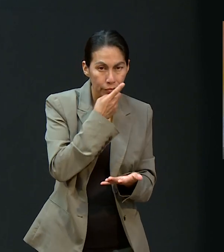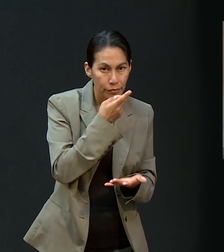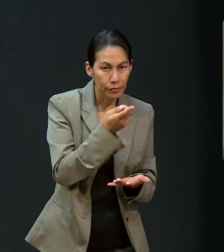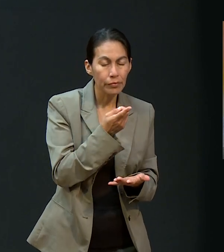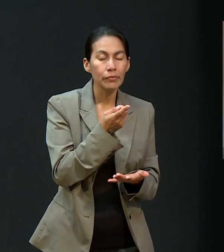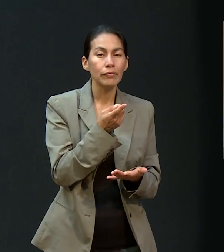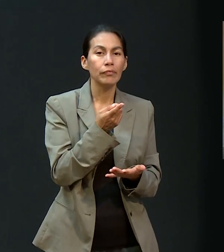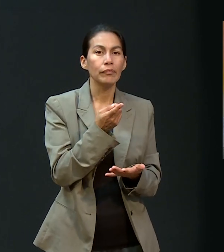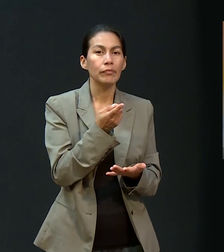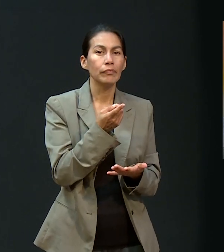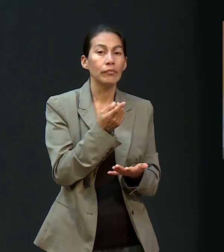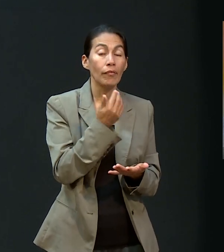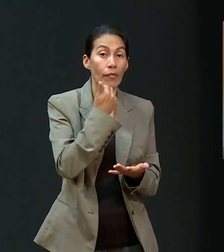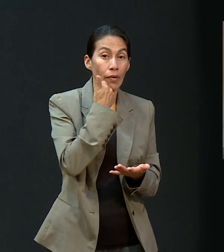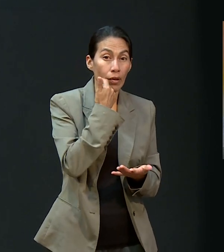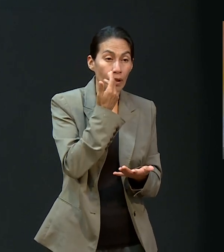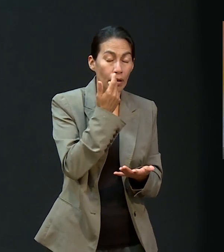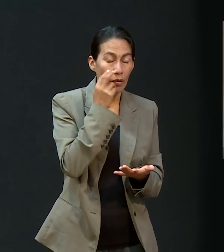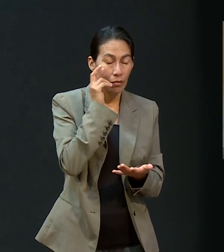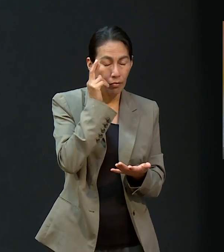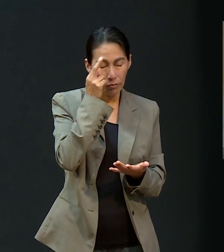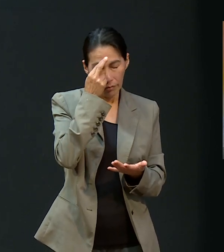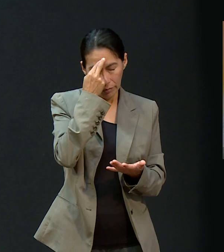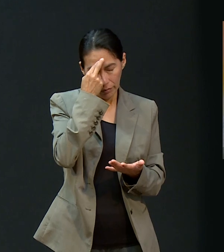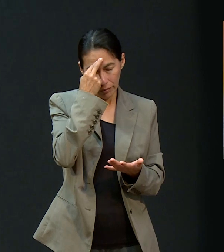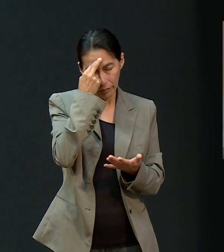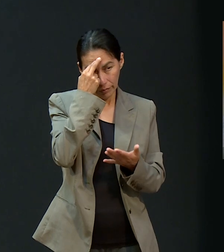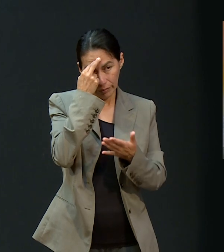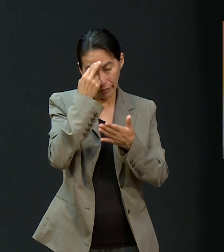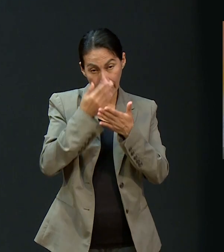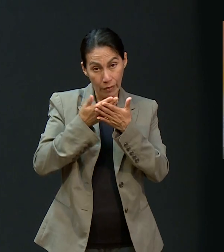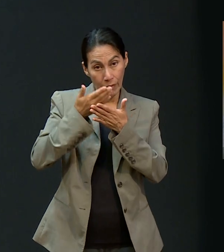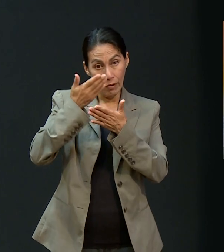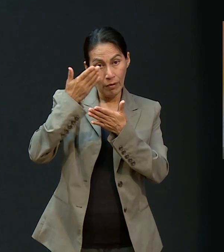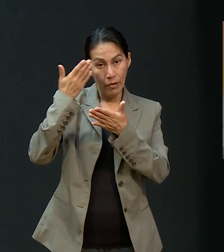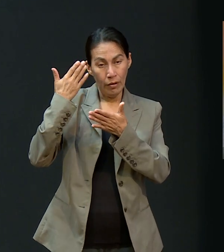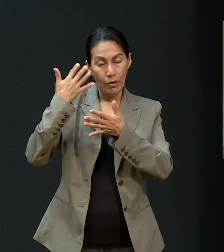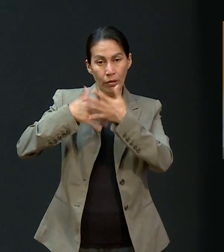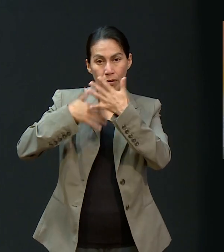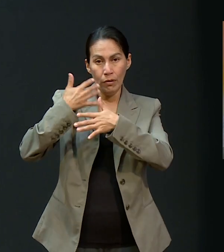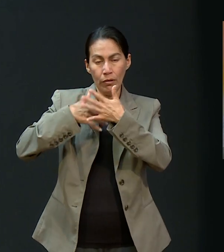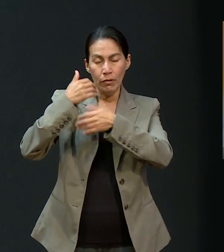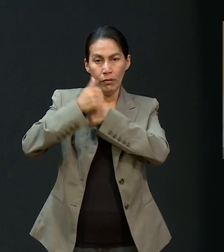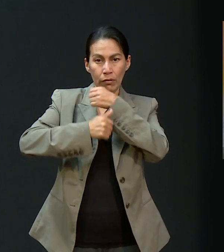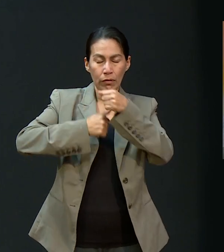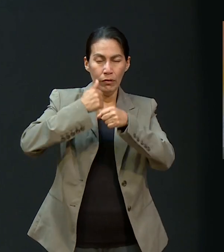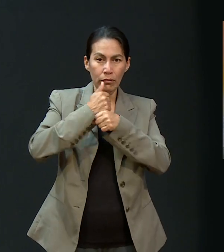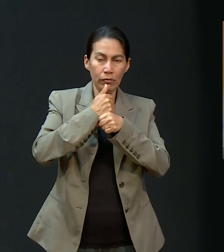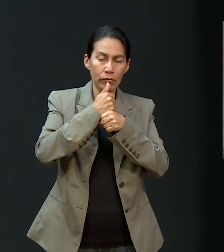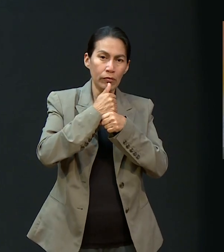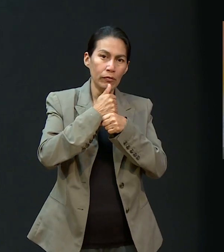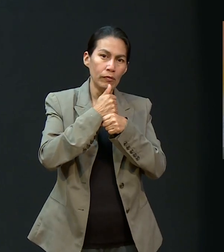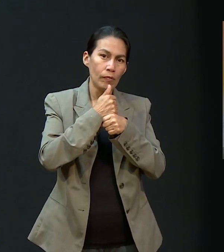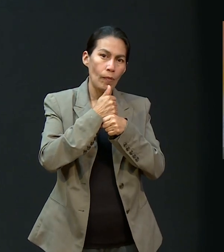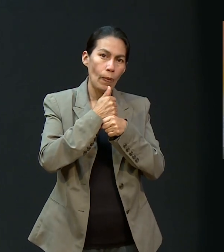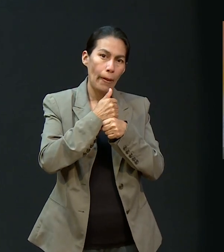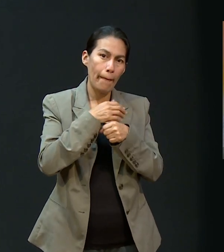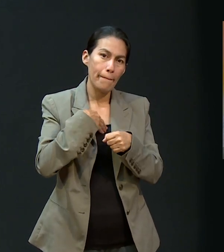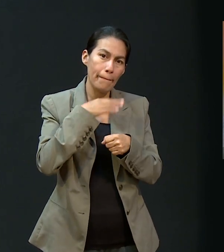hago mención de esto porque quiero recordar que hace como 15 años mi mamá le